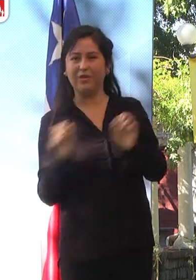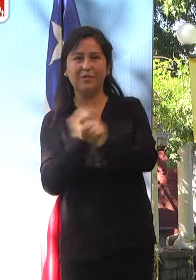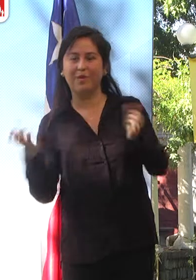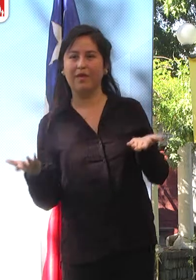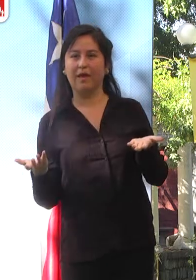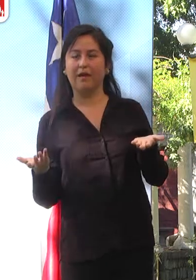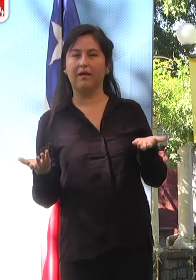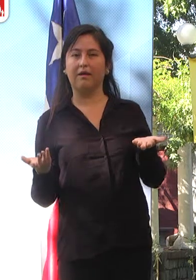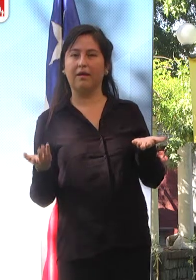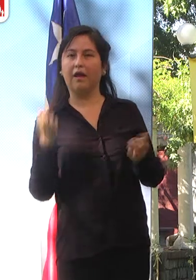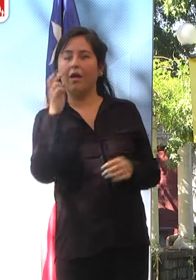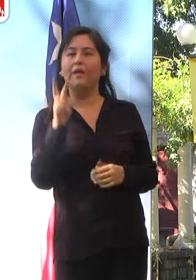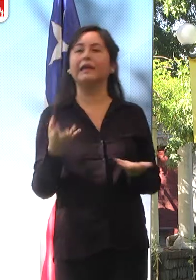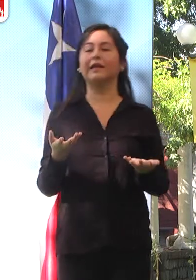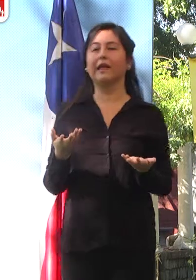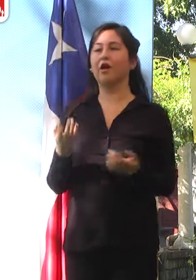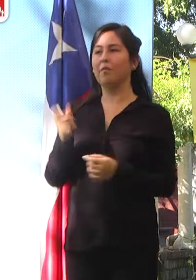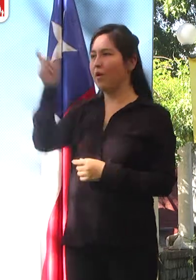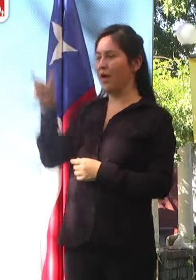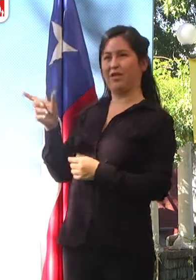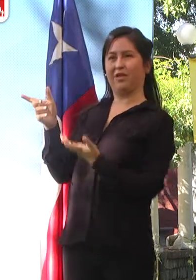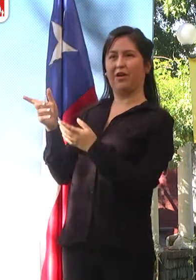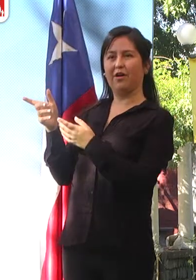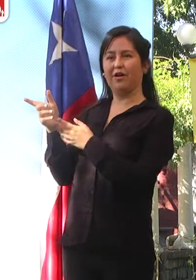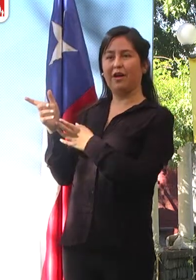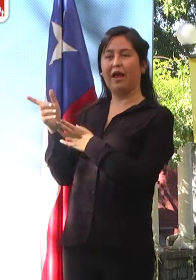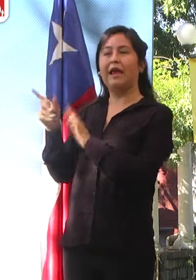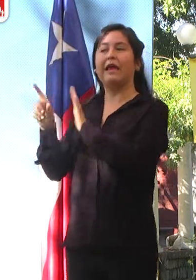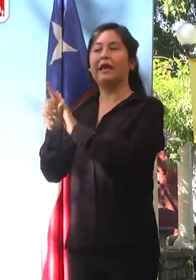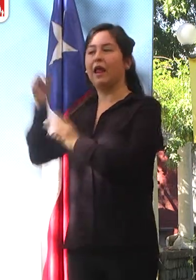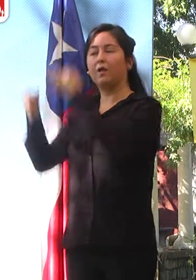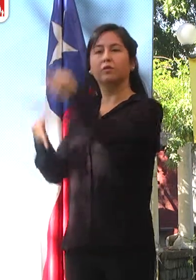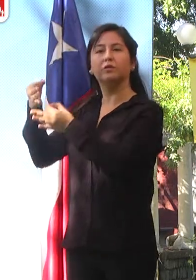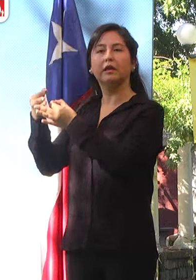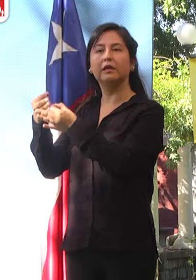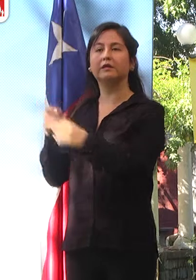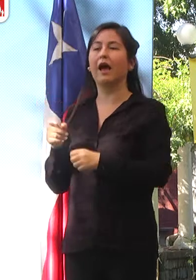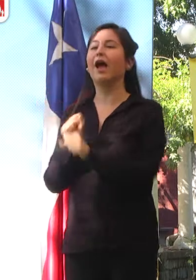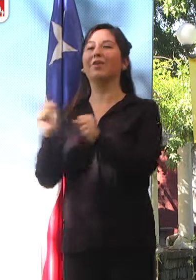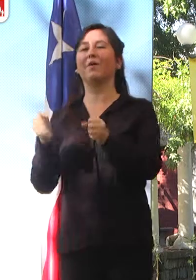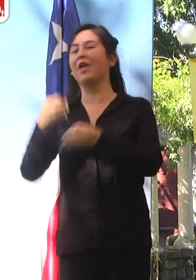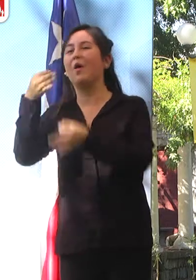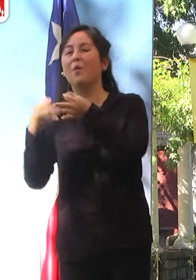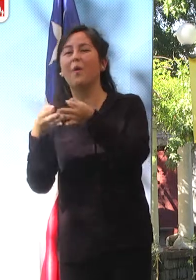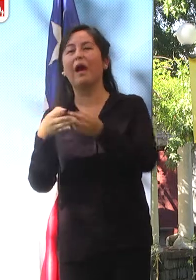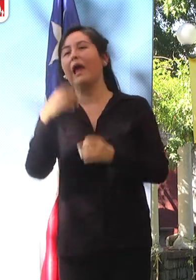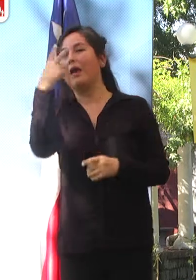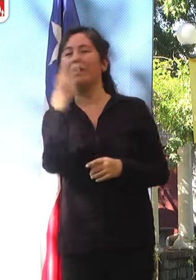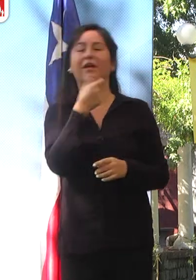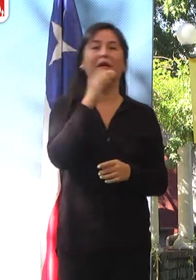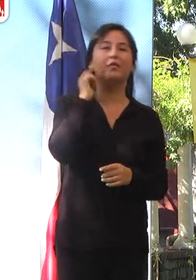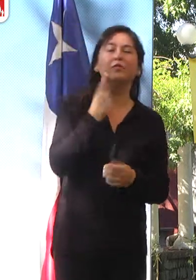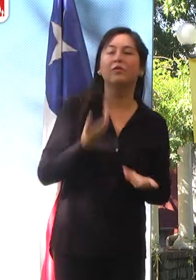Imagínense la paradoja que la imagen de la justicia es ciega y resulta que los ciegos no podían ser jueces. No tiene ningún sentido. Nosotros